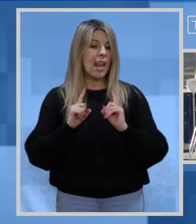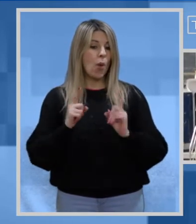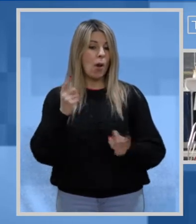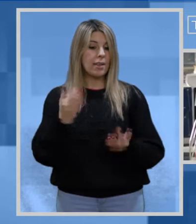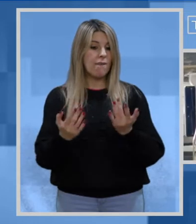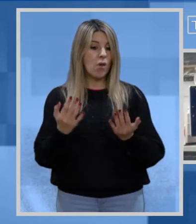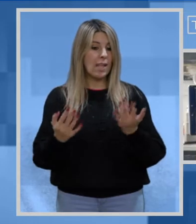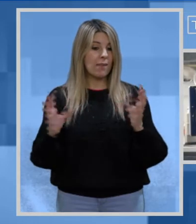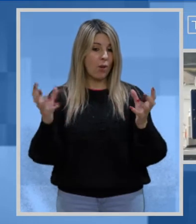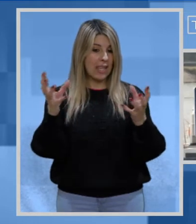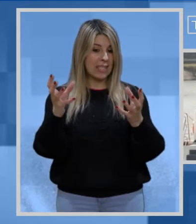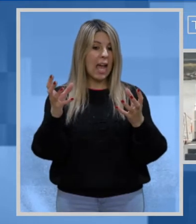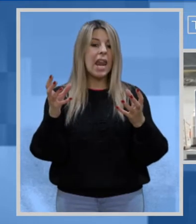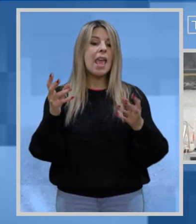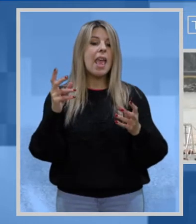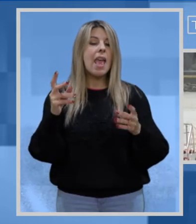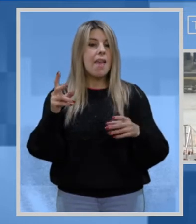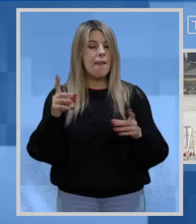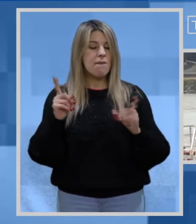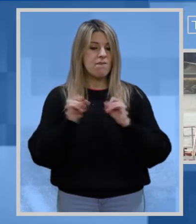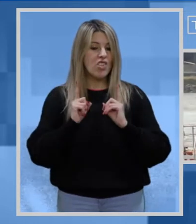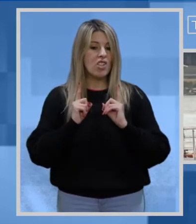Forestale e di Vigilanza Ambientale